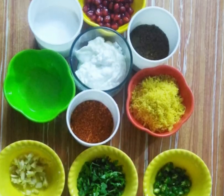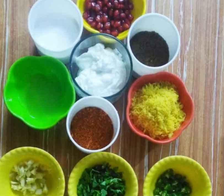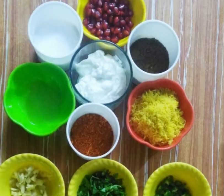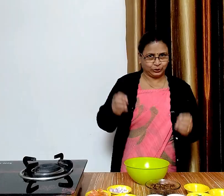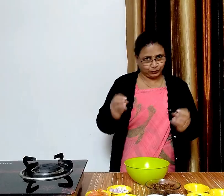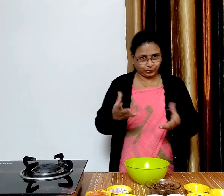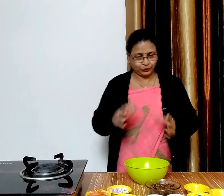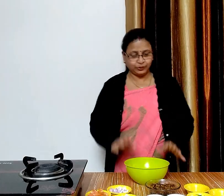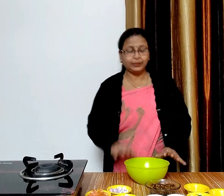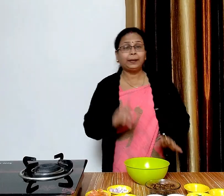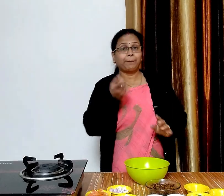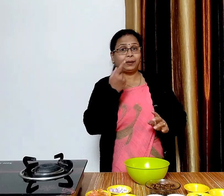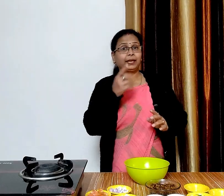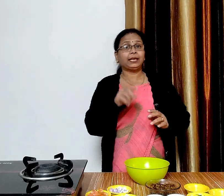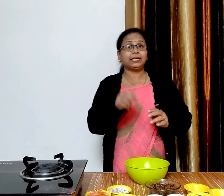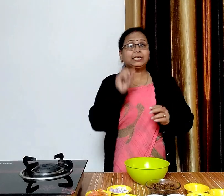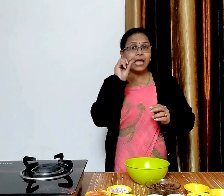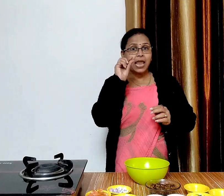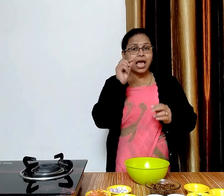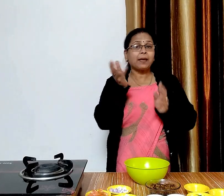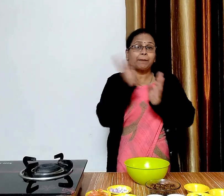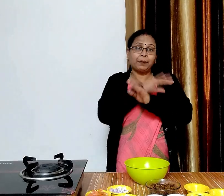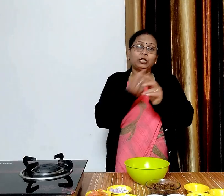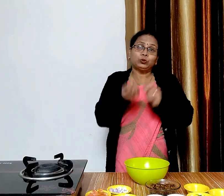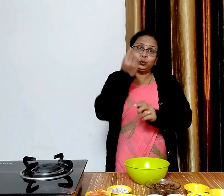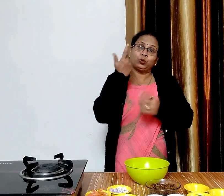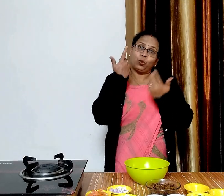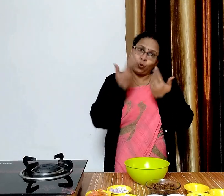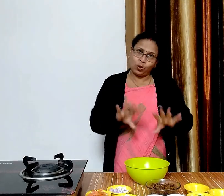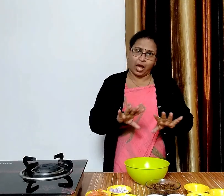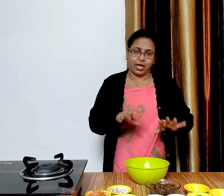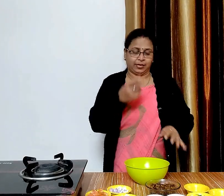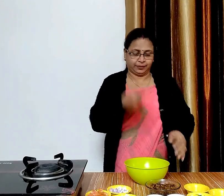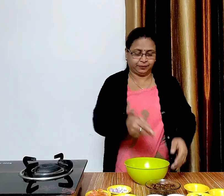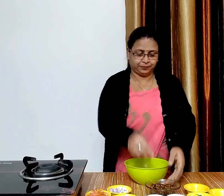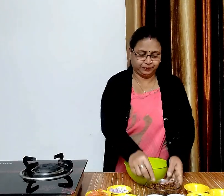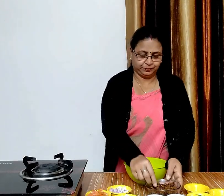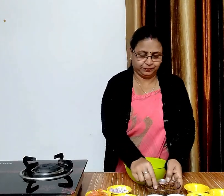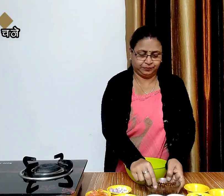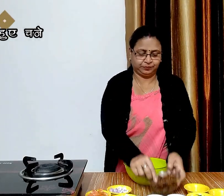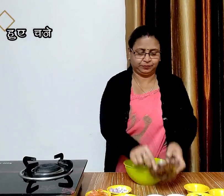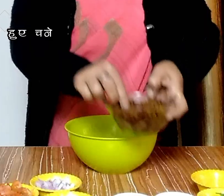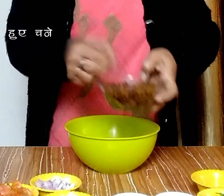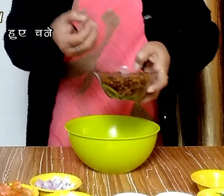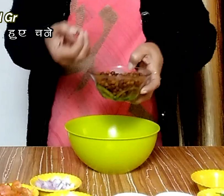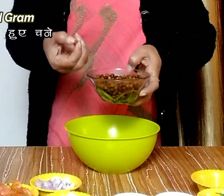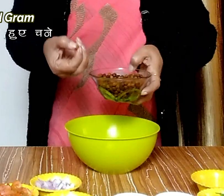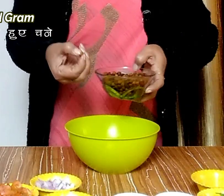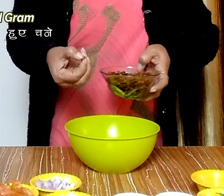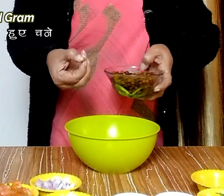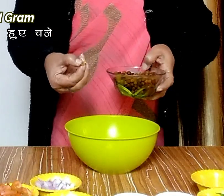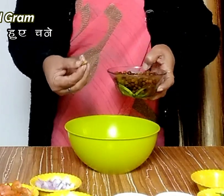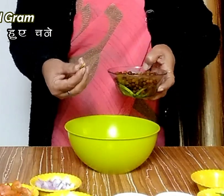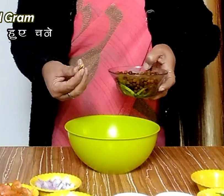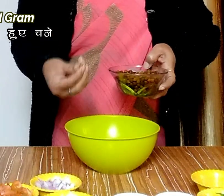चलिए बनाना शुरू करते हैं सबसे पहले एक बड़ा बाउल लेंगे उसमें करीब देड़ कप उबले हुए चने डालेंगे